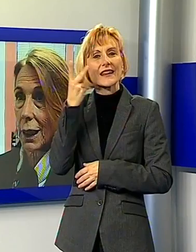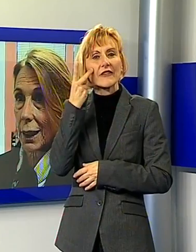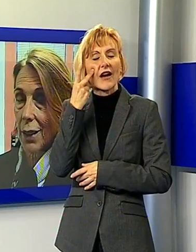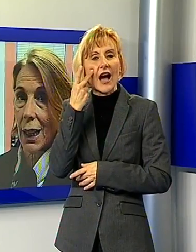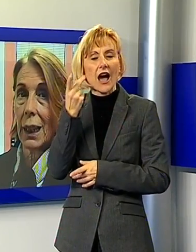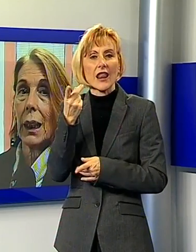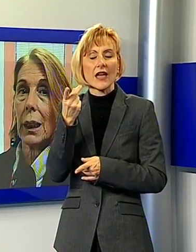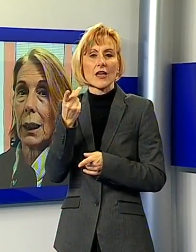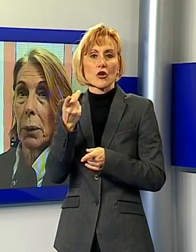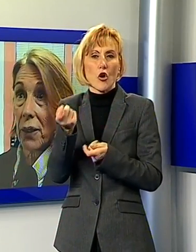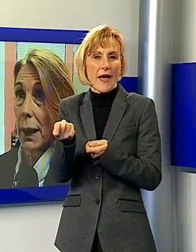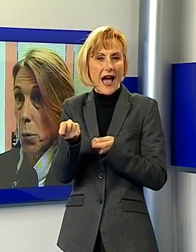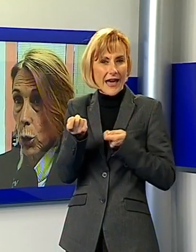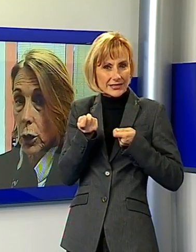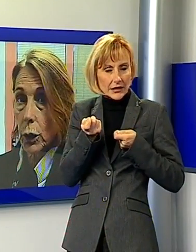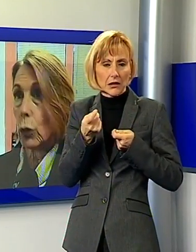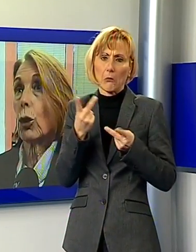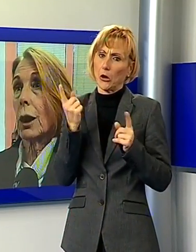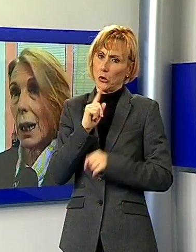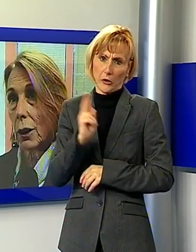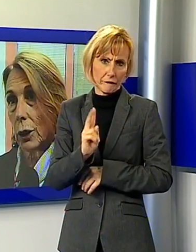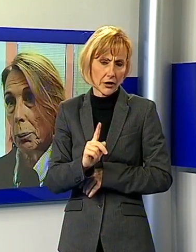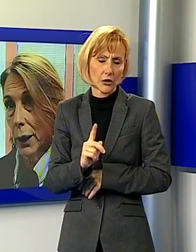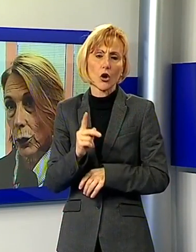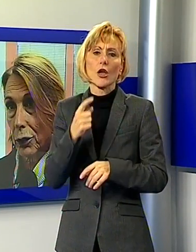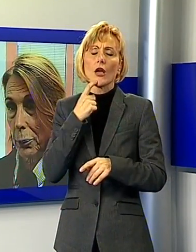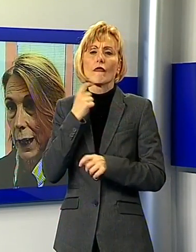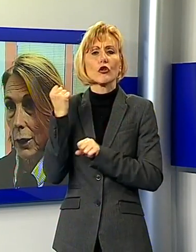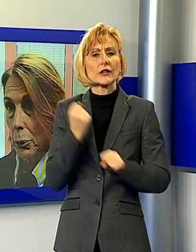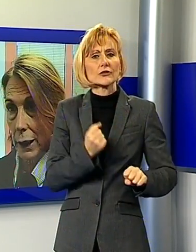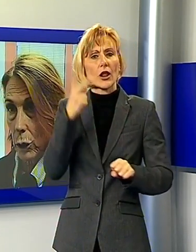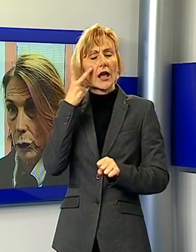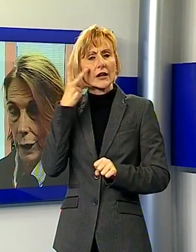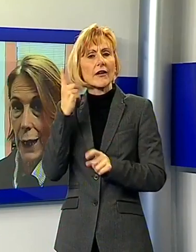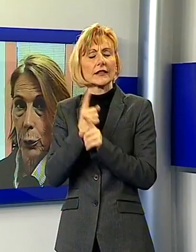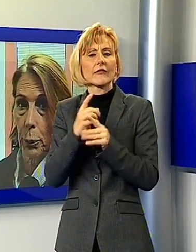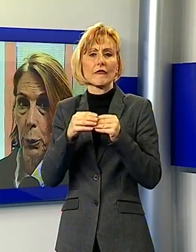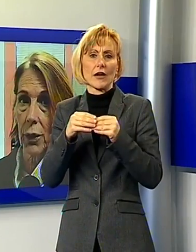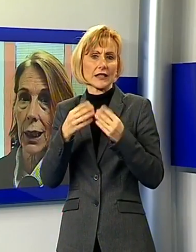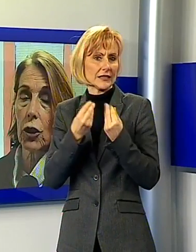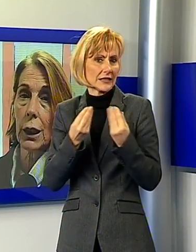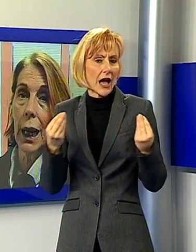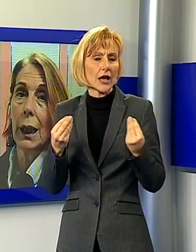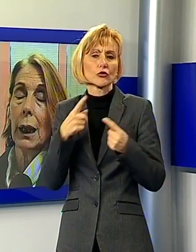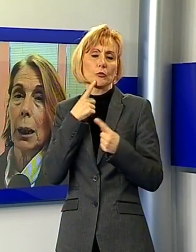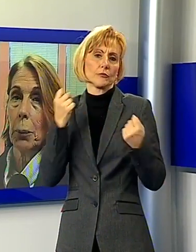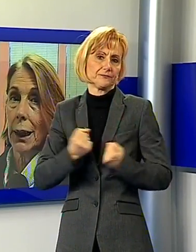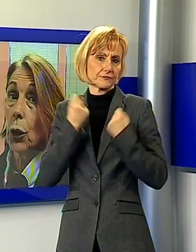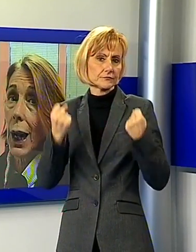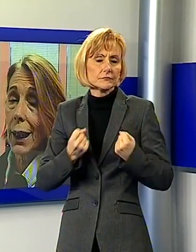Carnevale debba fare molto e non soltanto nel periodo di febbraio, ma nel corso dell'anno per promuovere la città, ma dico anche